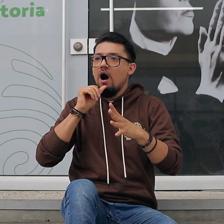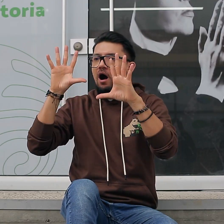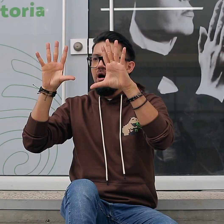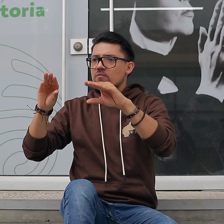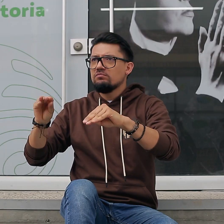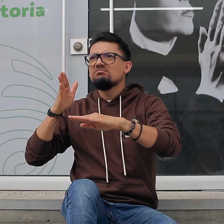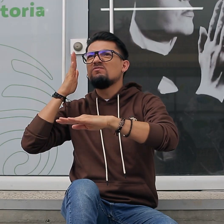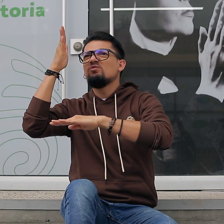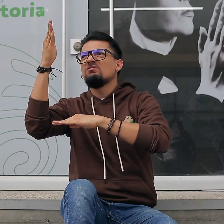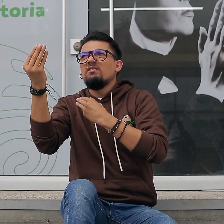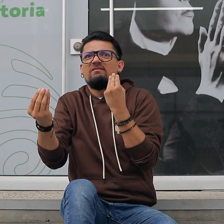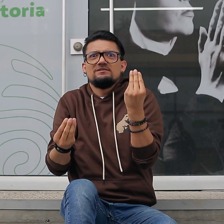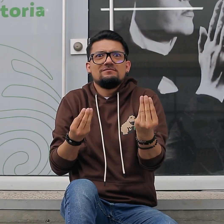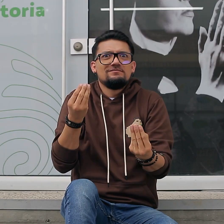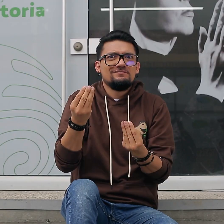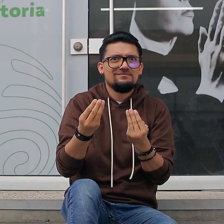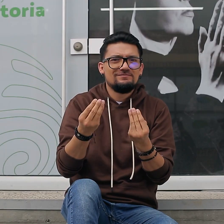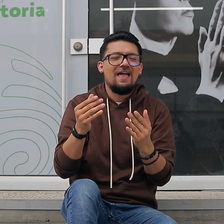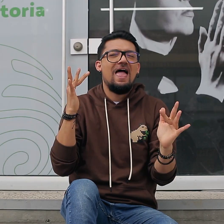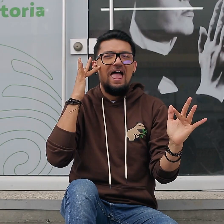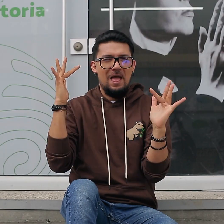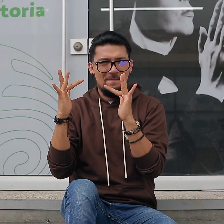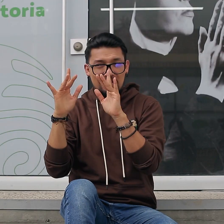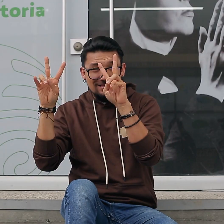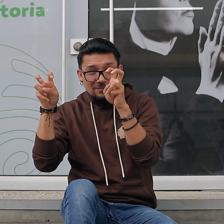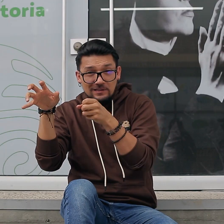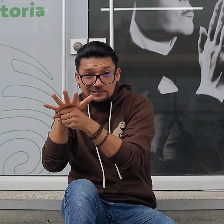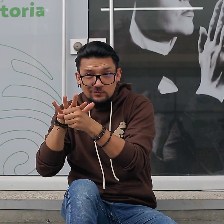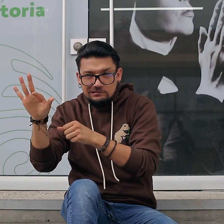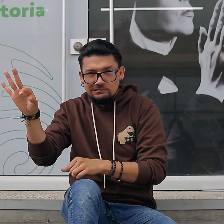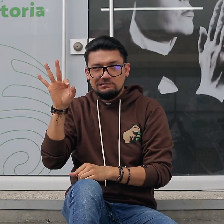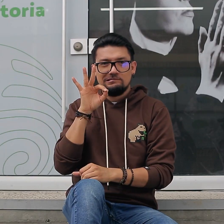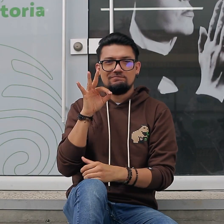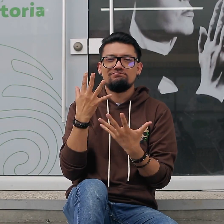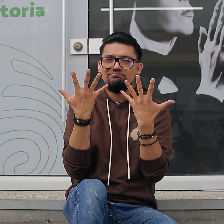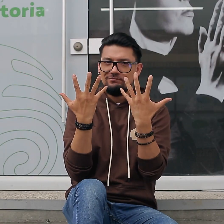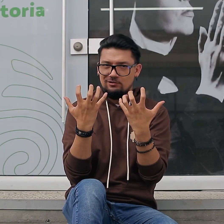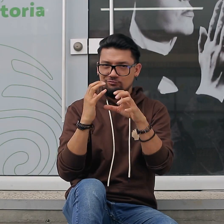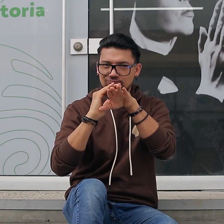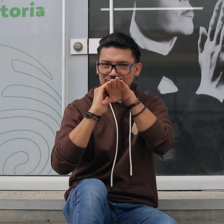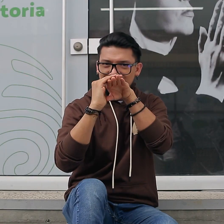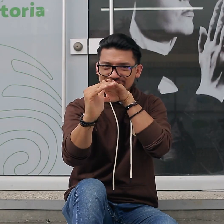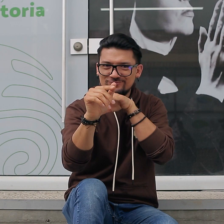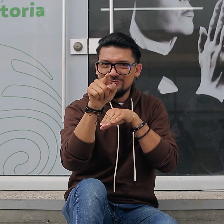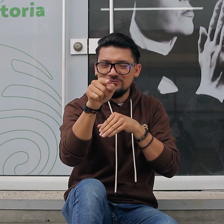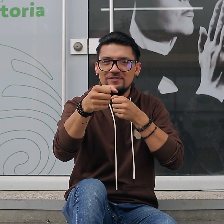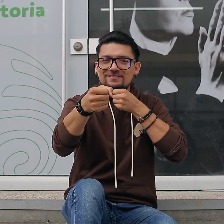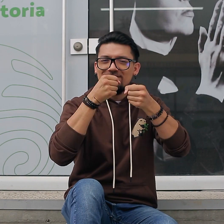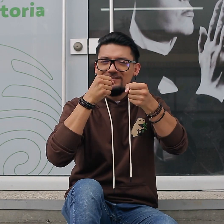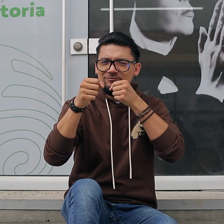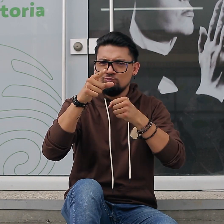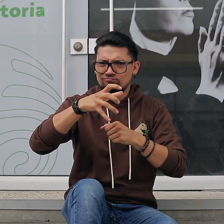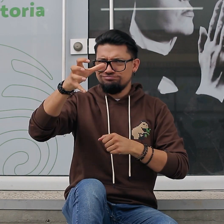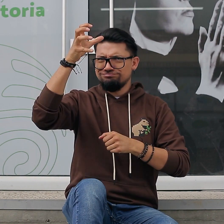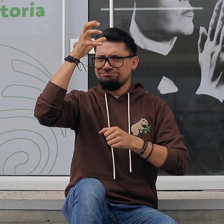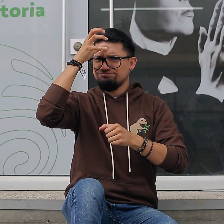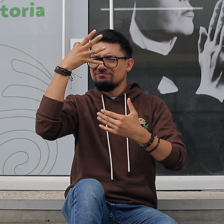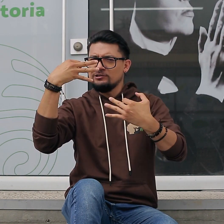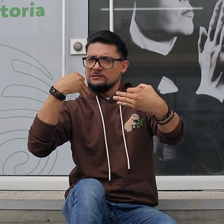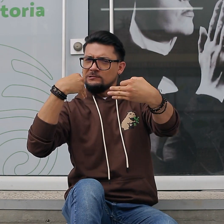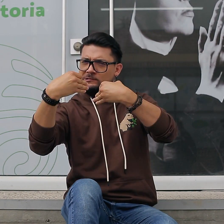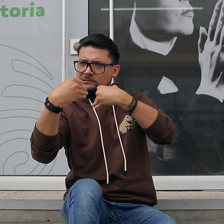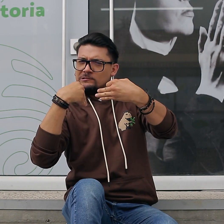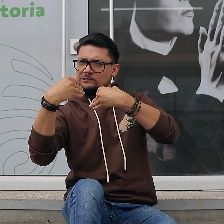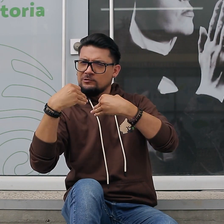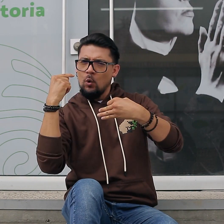¿Cómo poder hacer una mitigación en esta situación en estos momentos? Precisamente por eso lo tenemos aquí con nosotros, para que